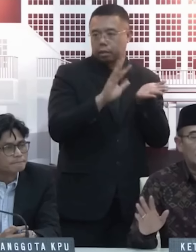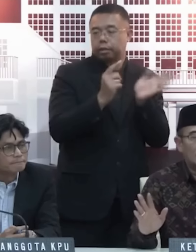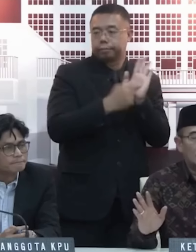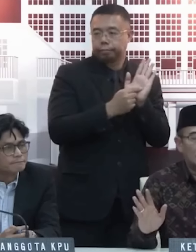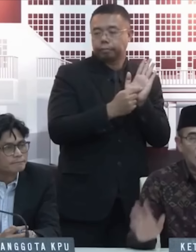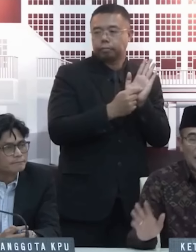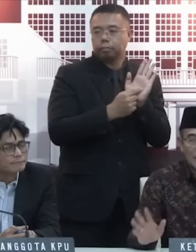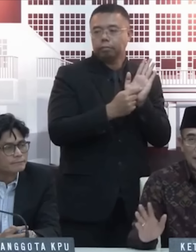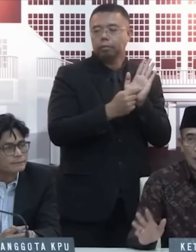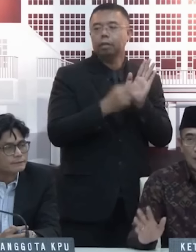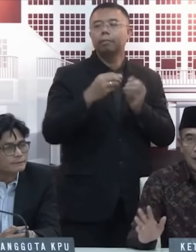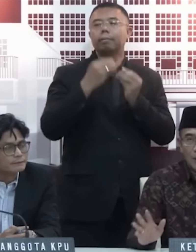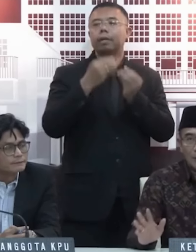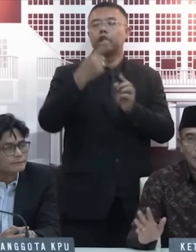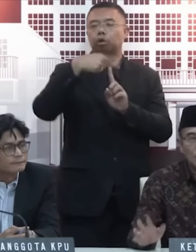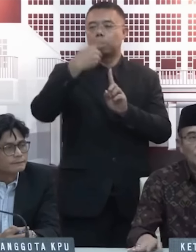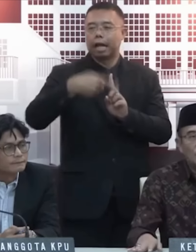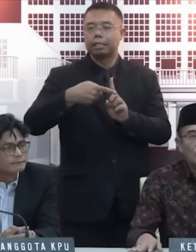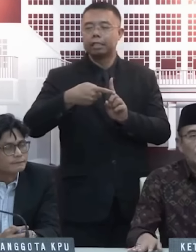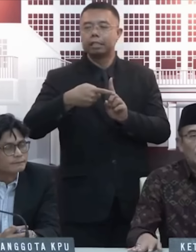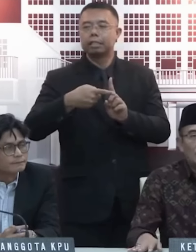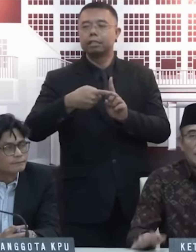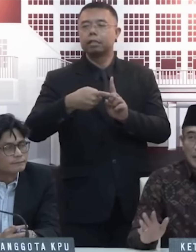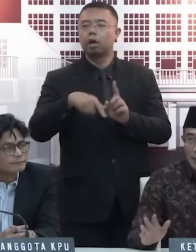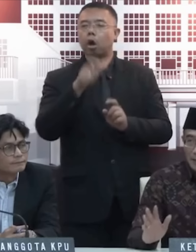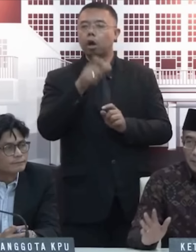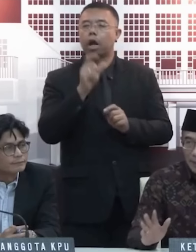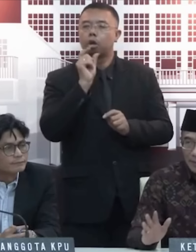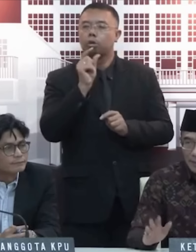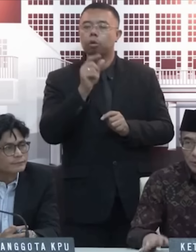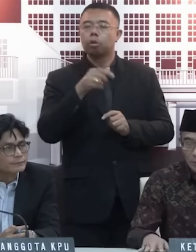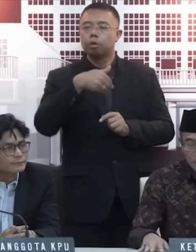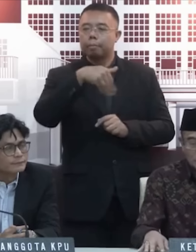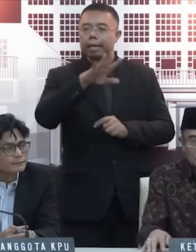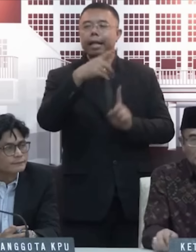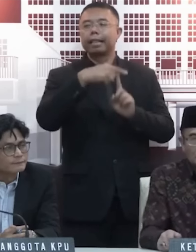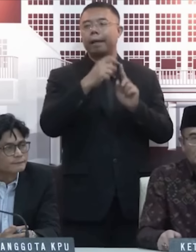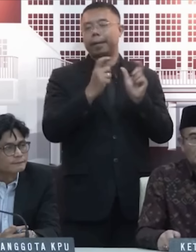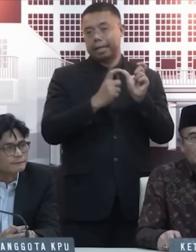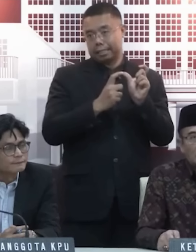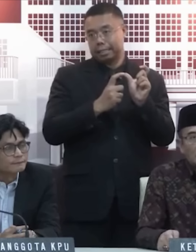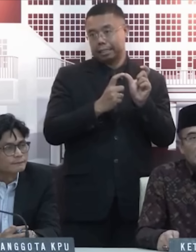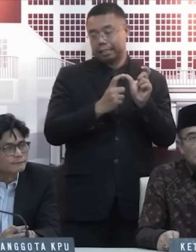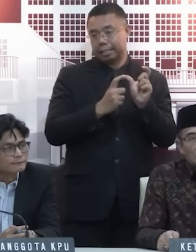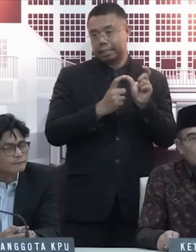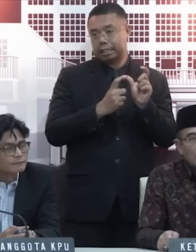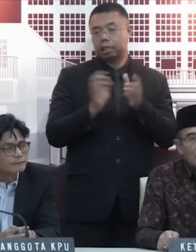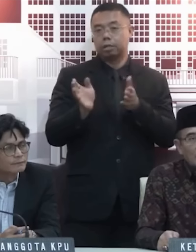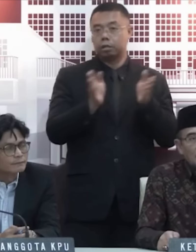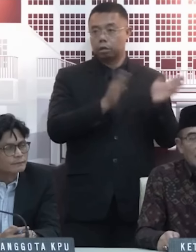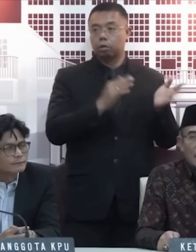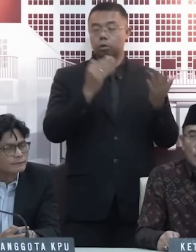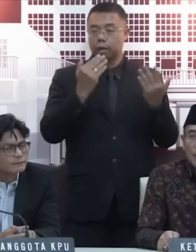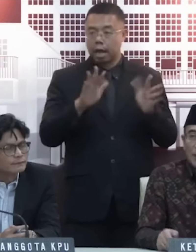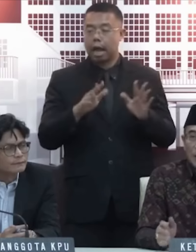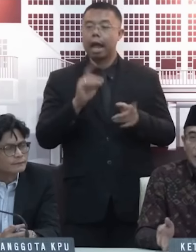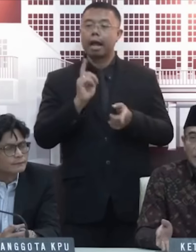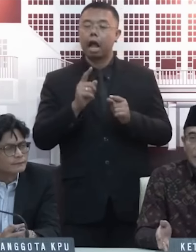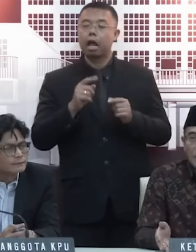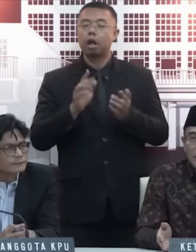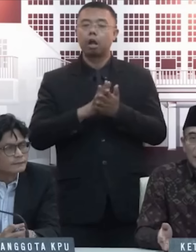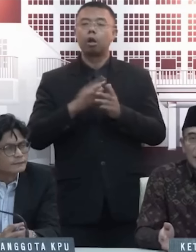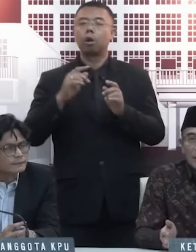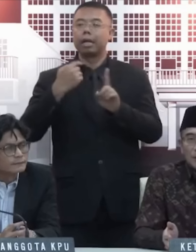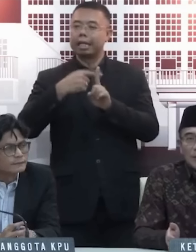menugaskanlah orang-orang untuk di TPS-TPS itu. Nah, kemudian kalau Quick